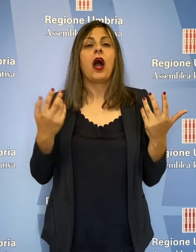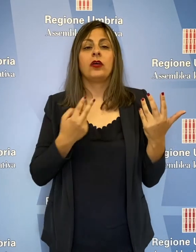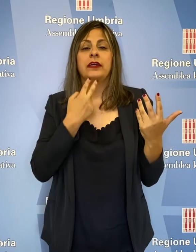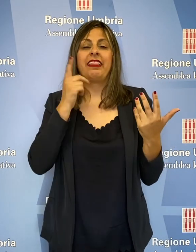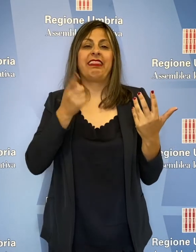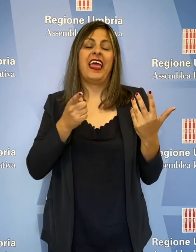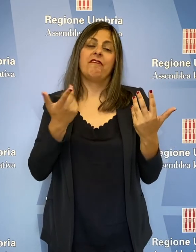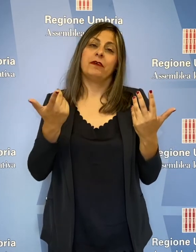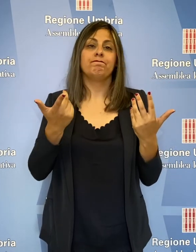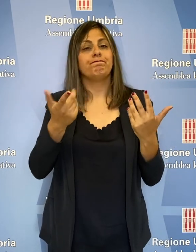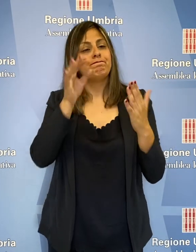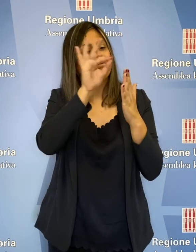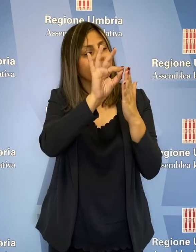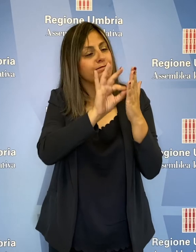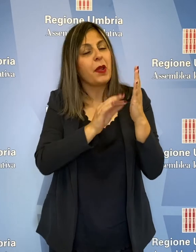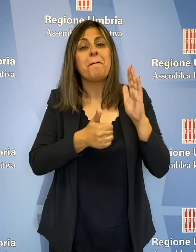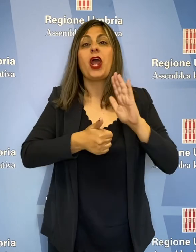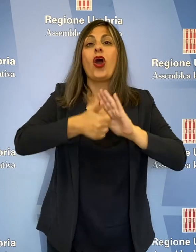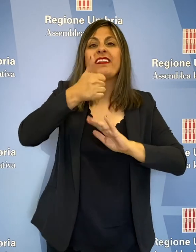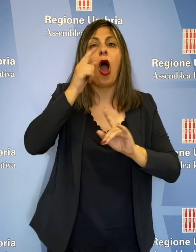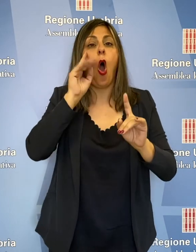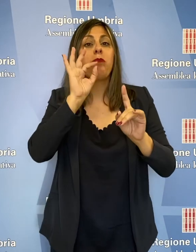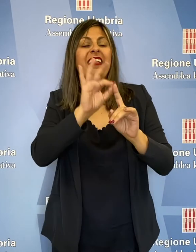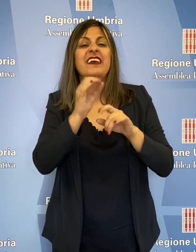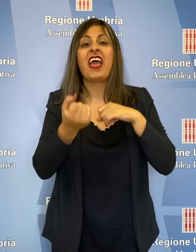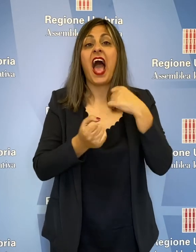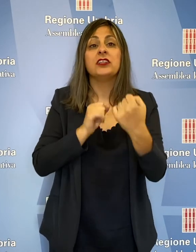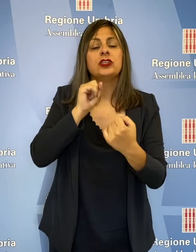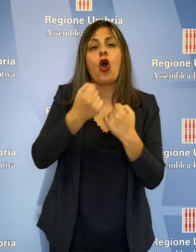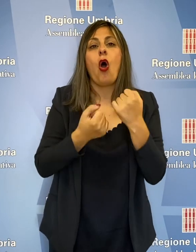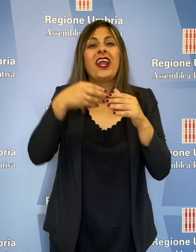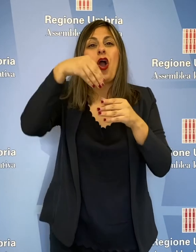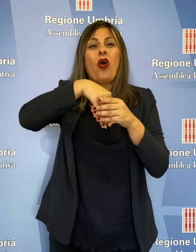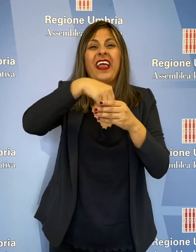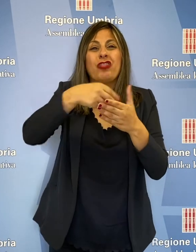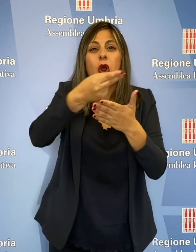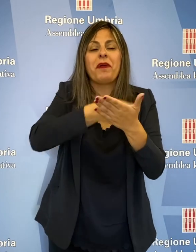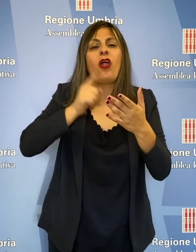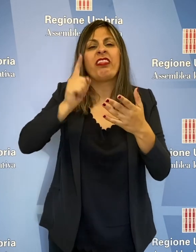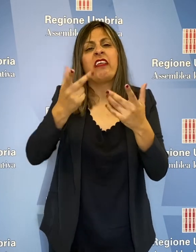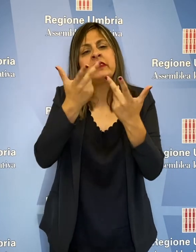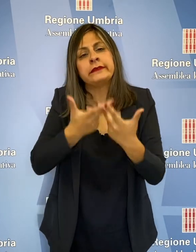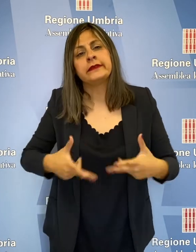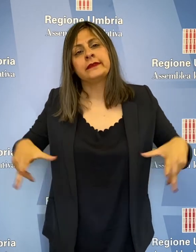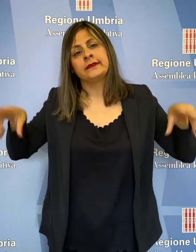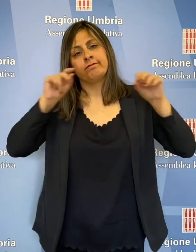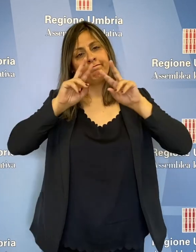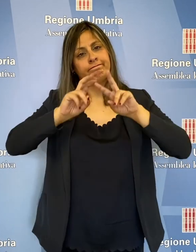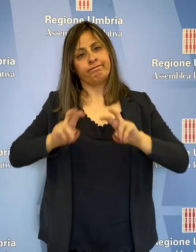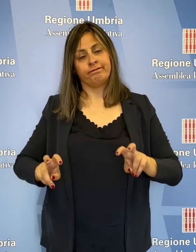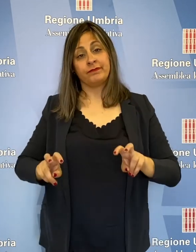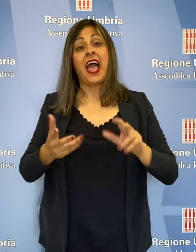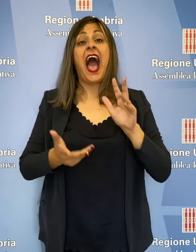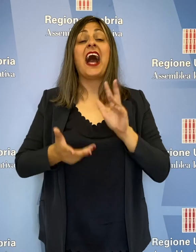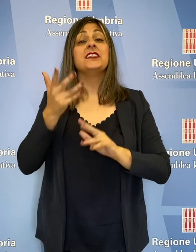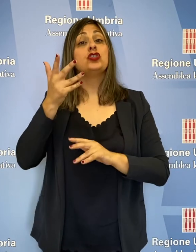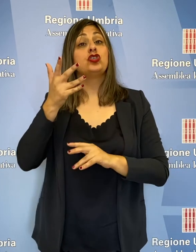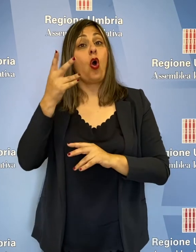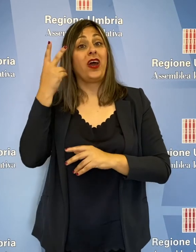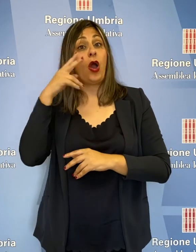obiettivi, azioni contenuti nel piano. L'assessore alla Sanità Luca Coletto ha replicato spiegando che si stanno verificando condizioni